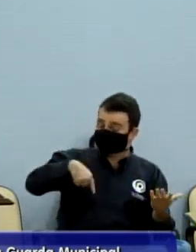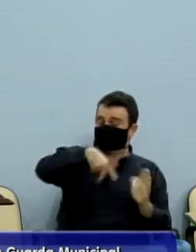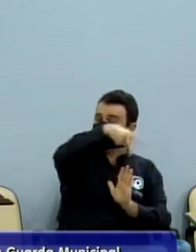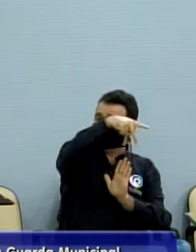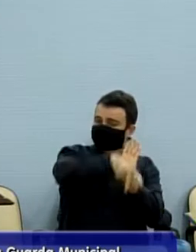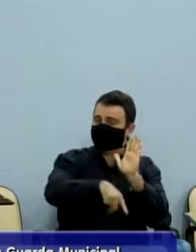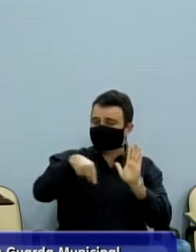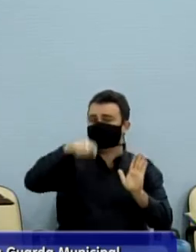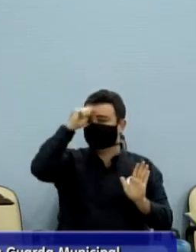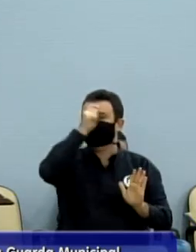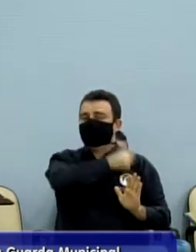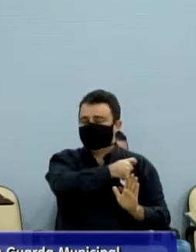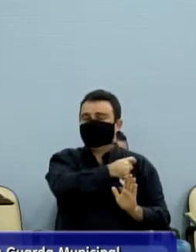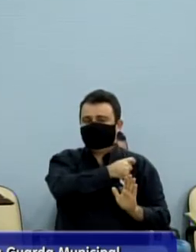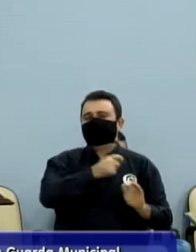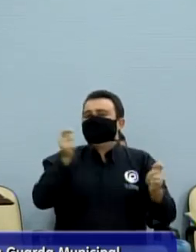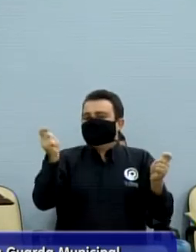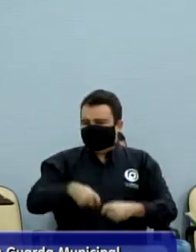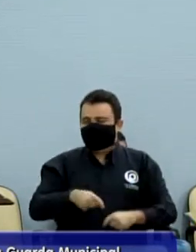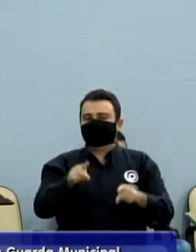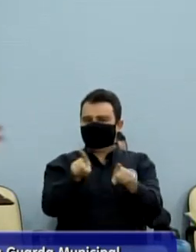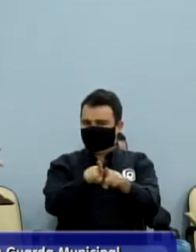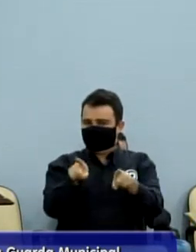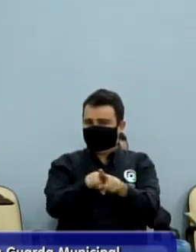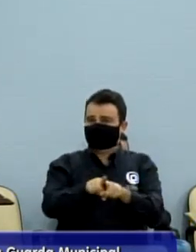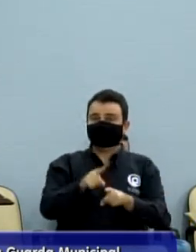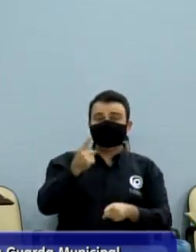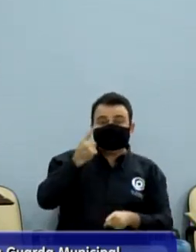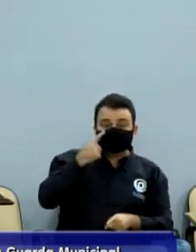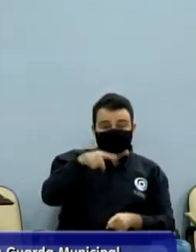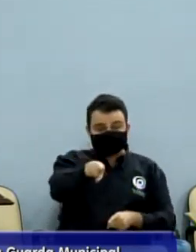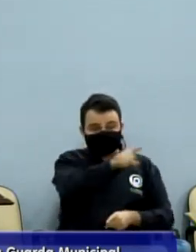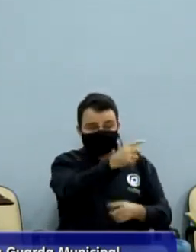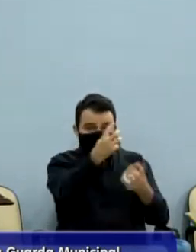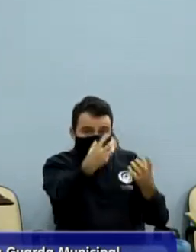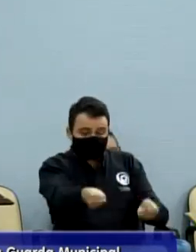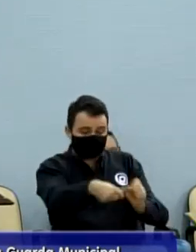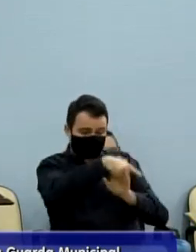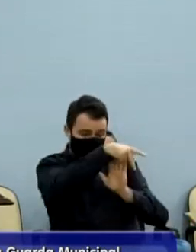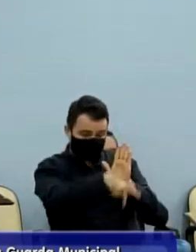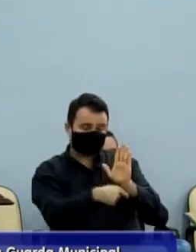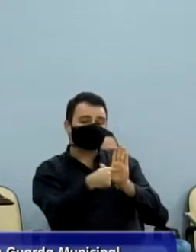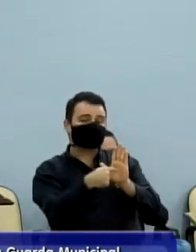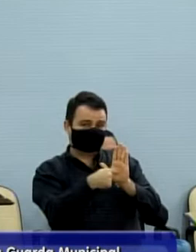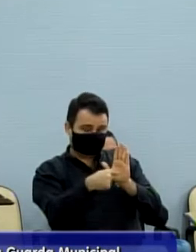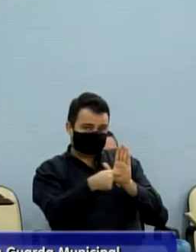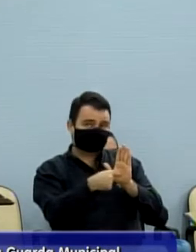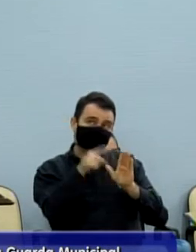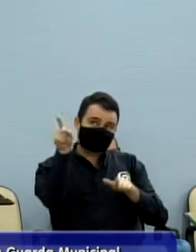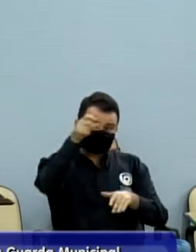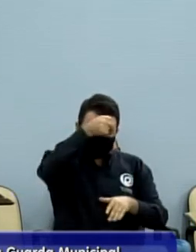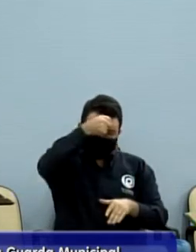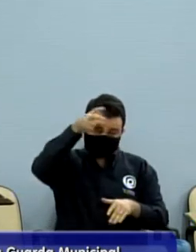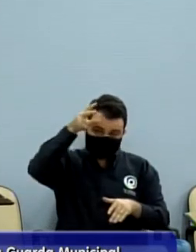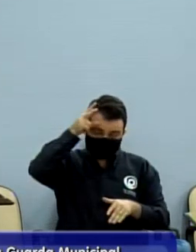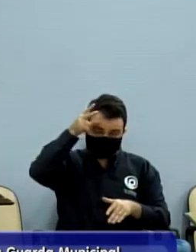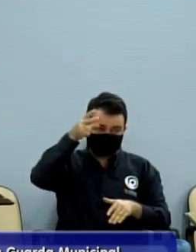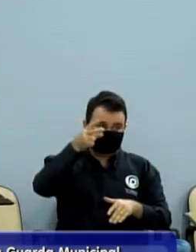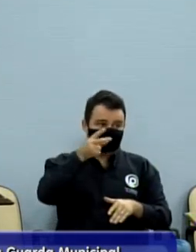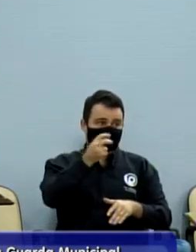pedindo que a aprovação da Casa, com certeza, e que o prefeito Edinho possa sancionar esse